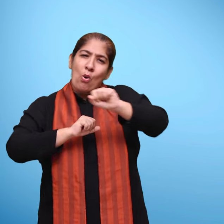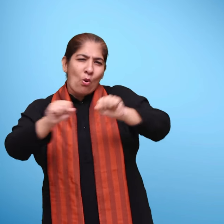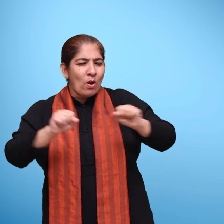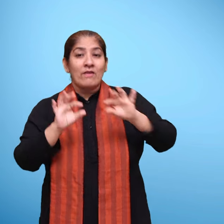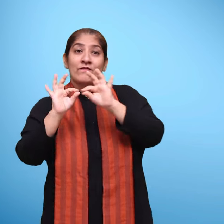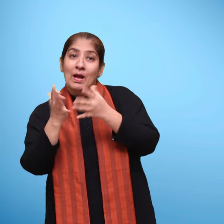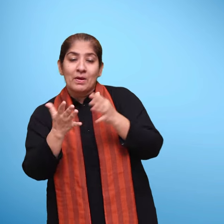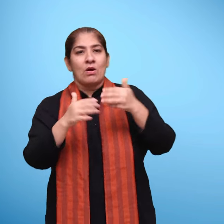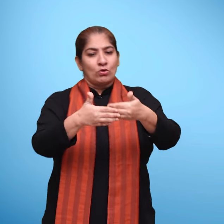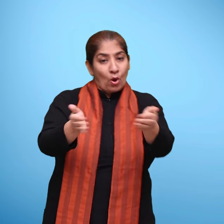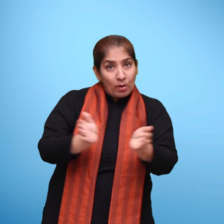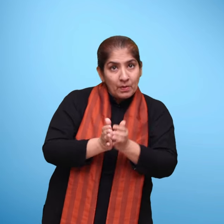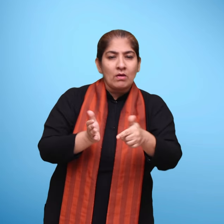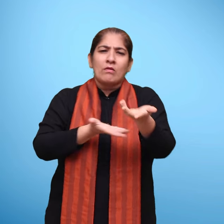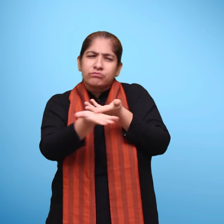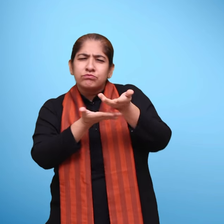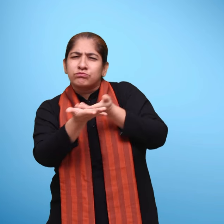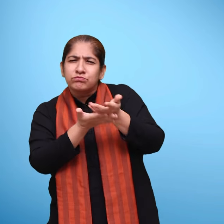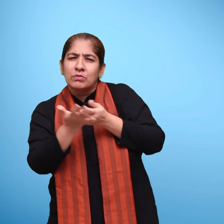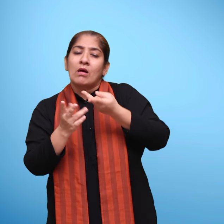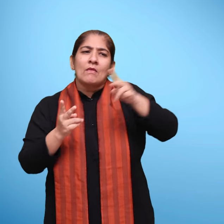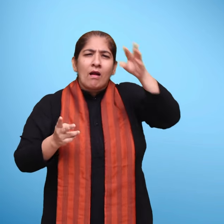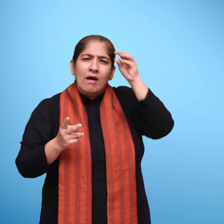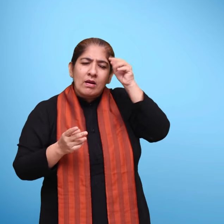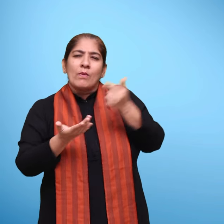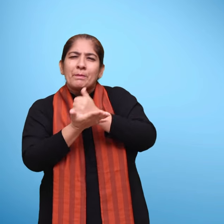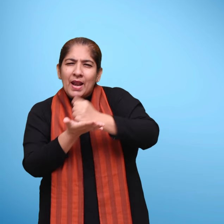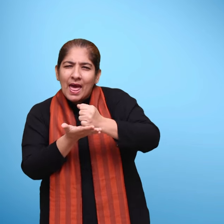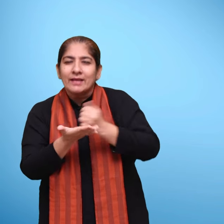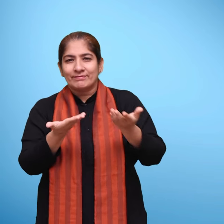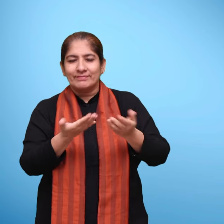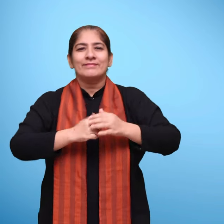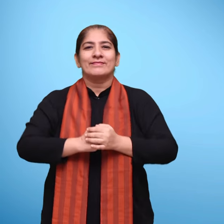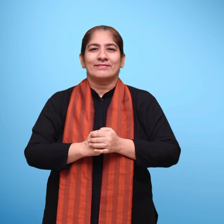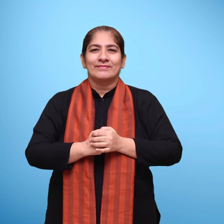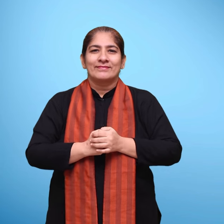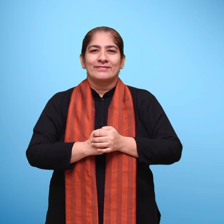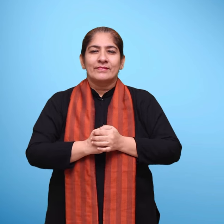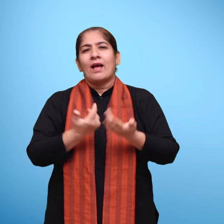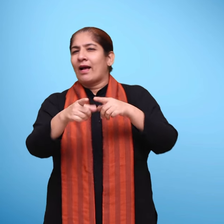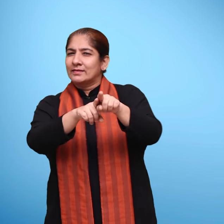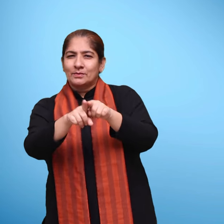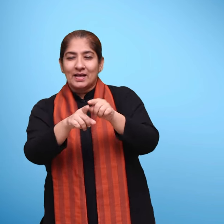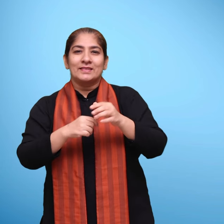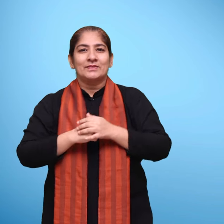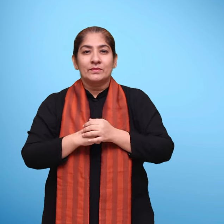एवं समुदाय के लोगों के साथ बाचीत कर कुछ समझने का प्रयास करेंगे आदी उदाहरन के लिए